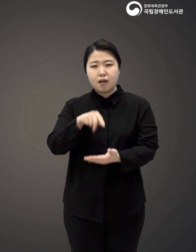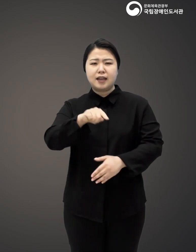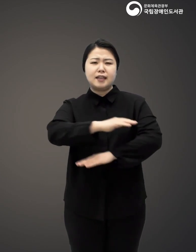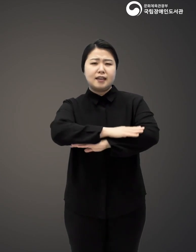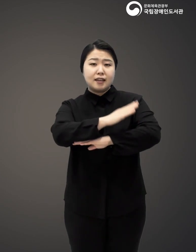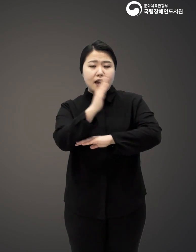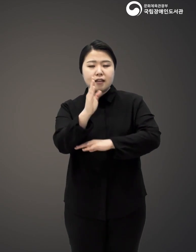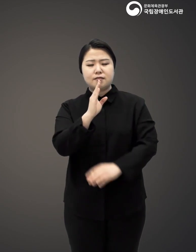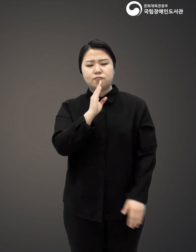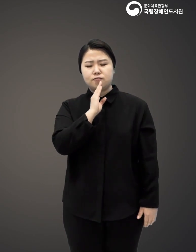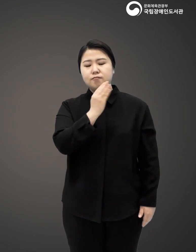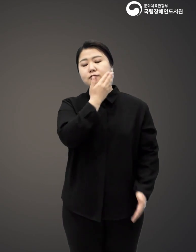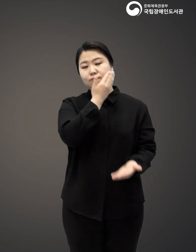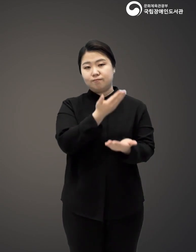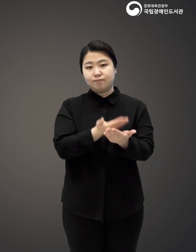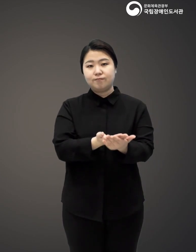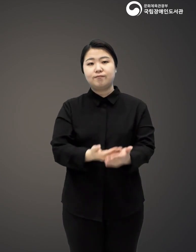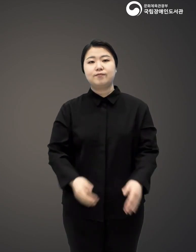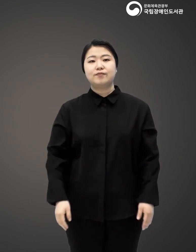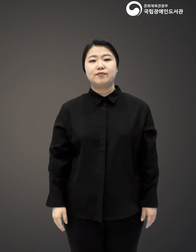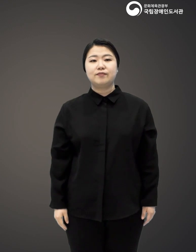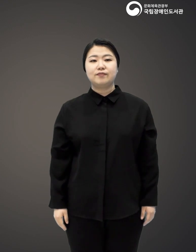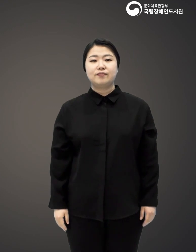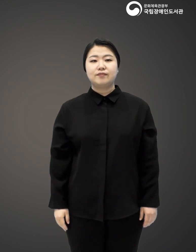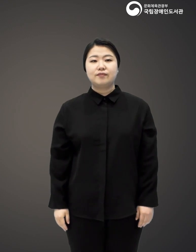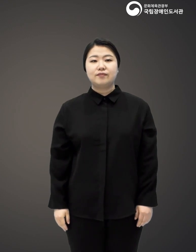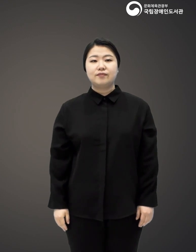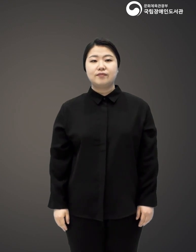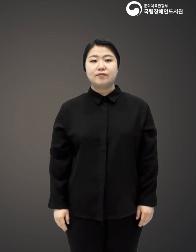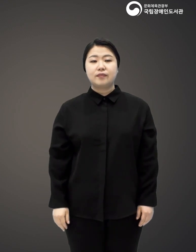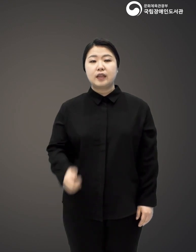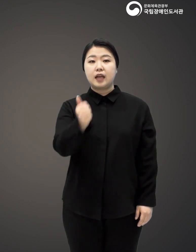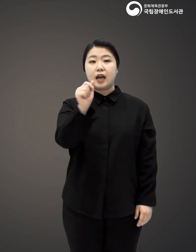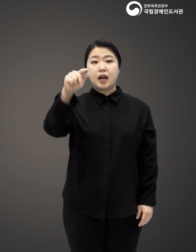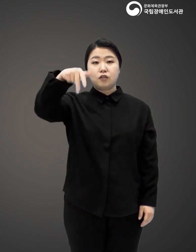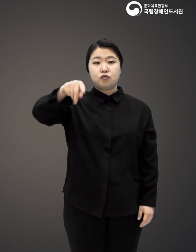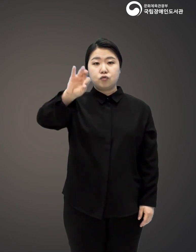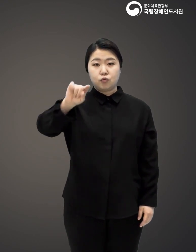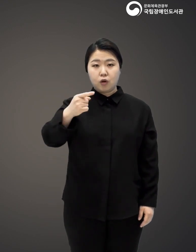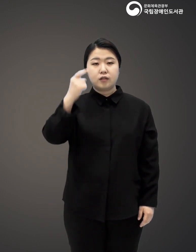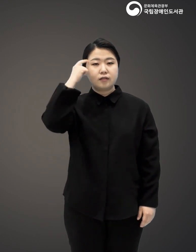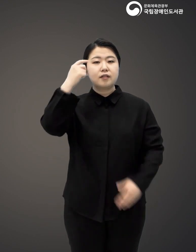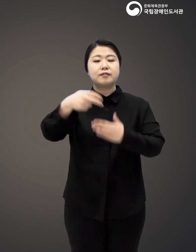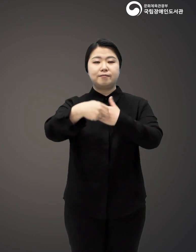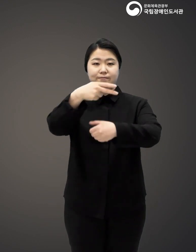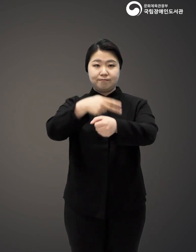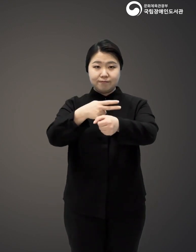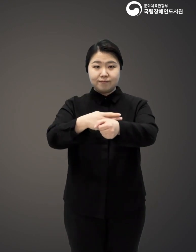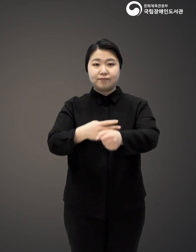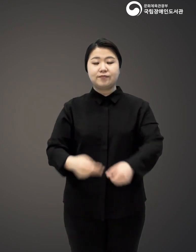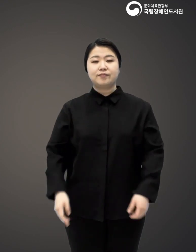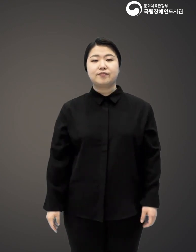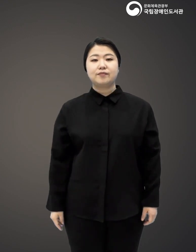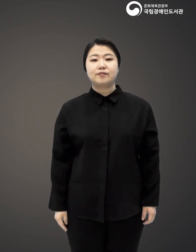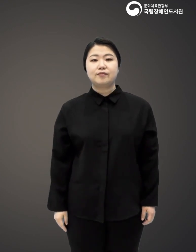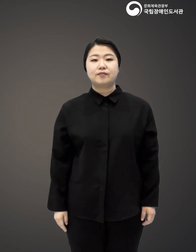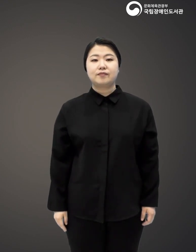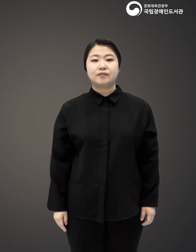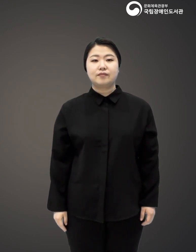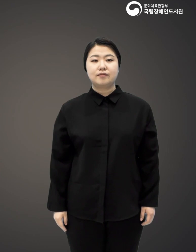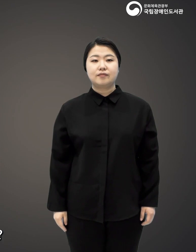짊어지는 입장에서 기록한 이 서사가 더없이 소중하다. 하주원, 정신과 전문의